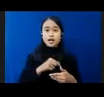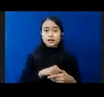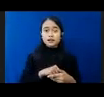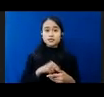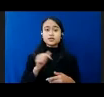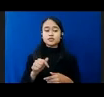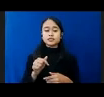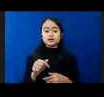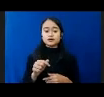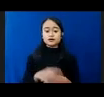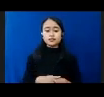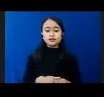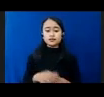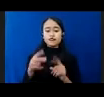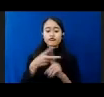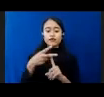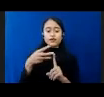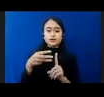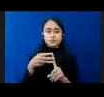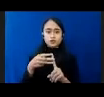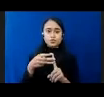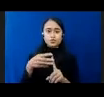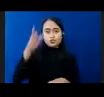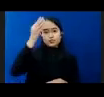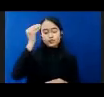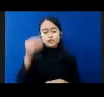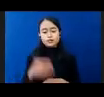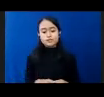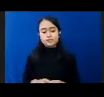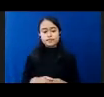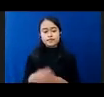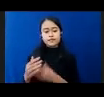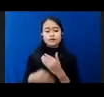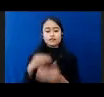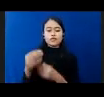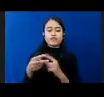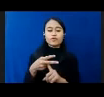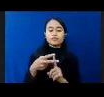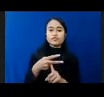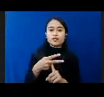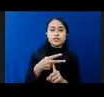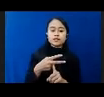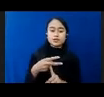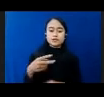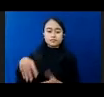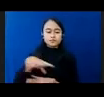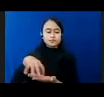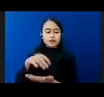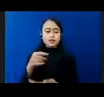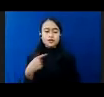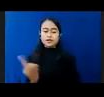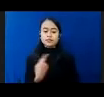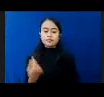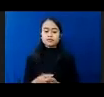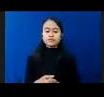Adalah Facebook Lalu Juga Di 11 Februari Balai Kami Di Naibonat Itu Juga Mendapatkan Wujudkan